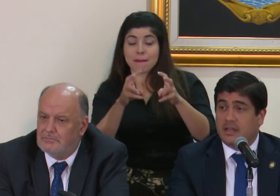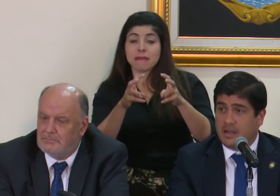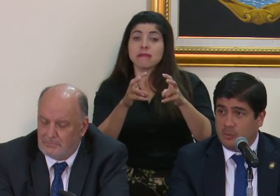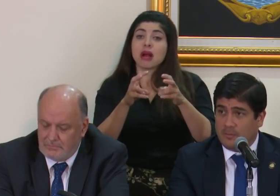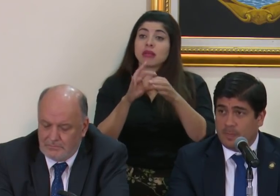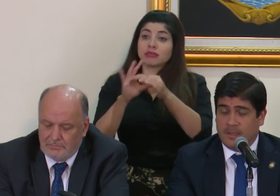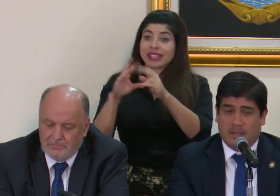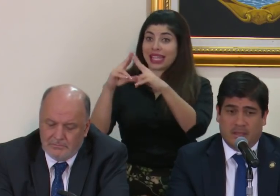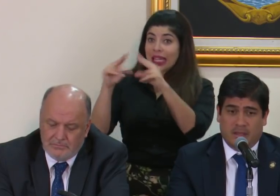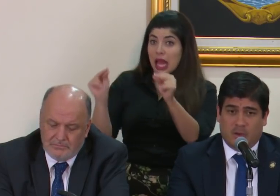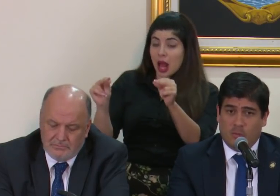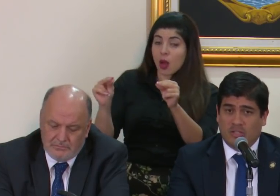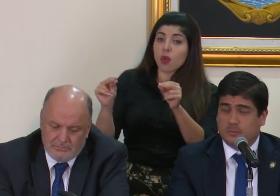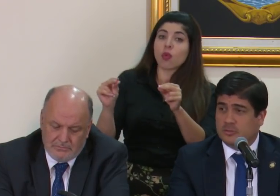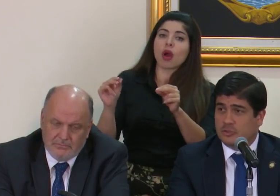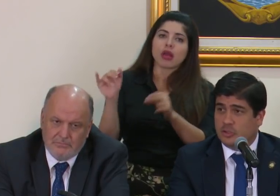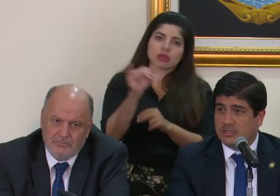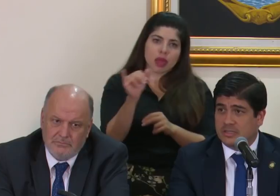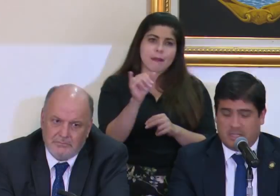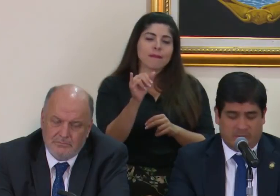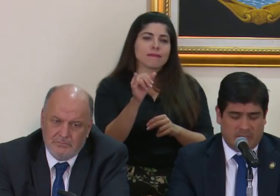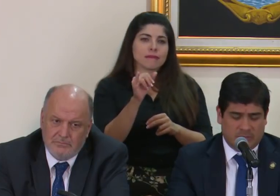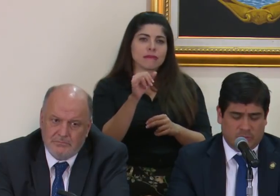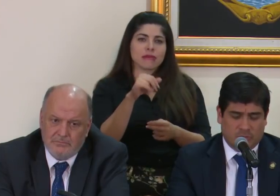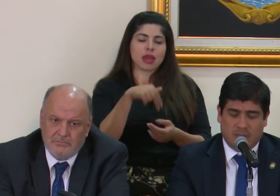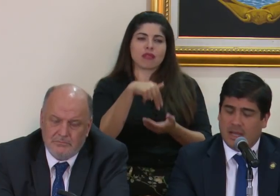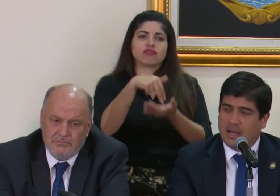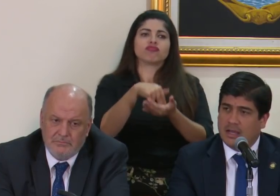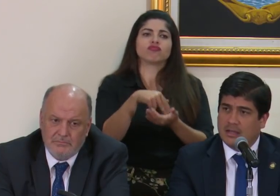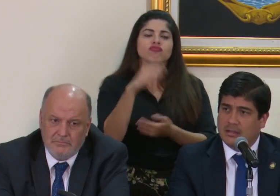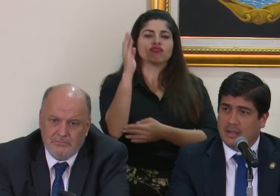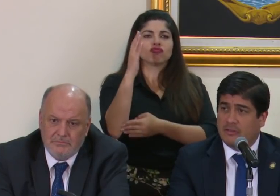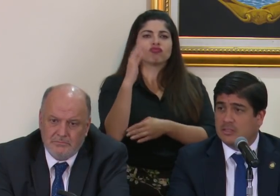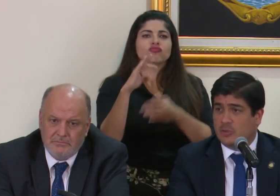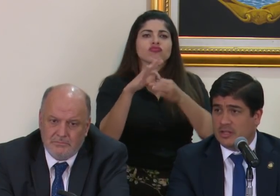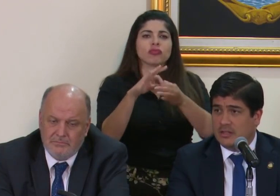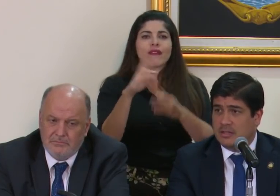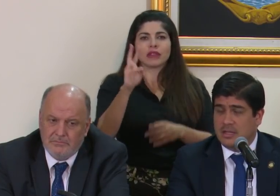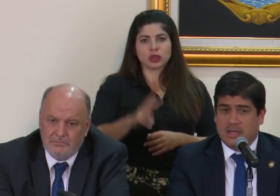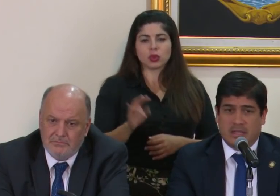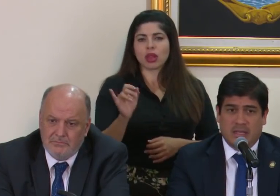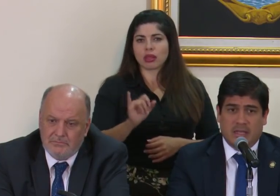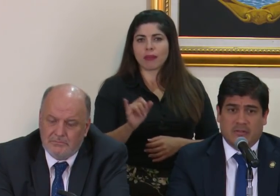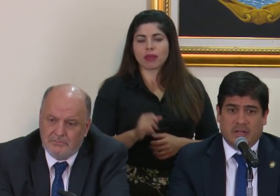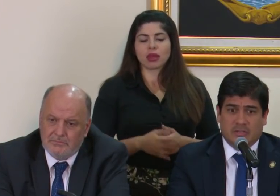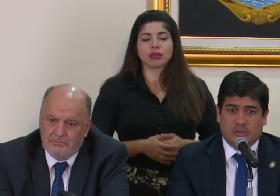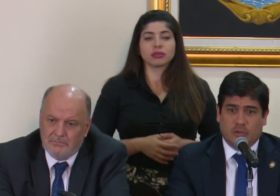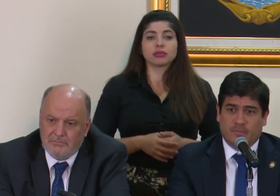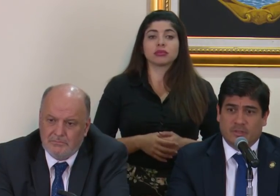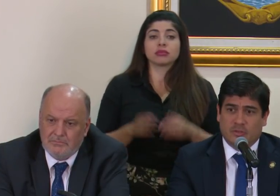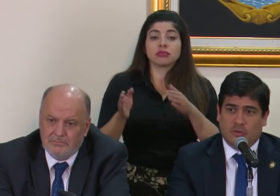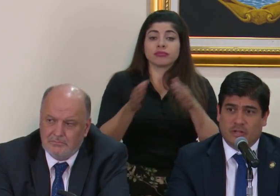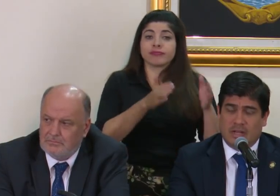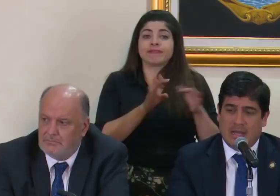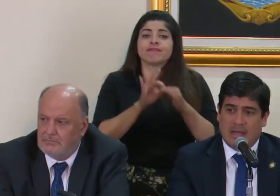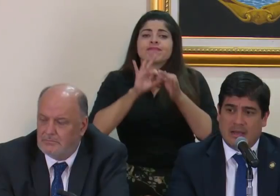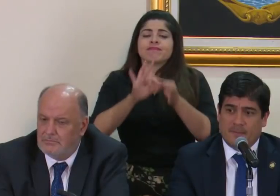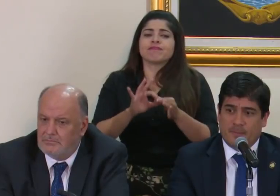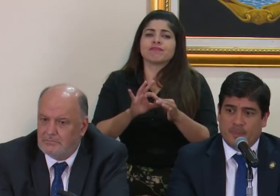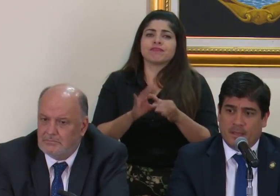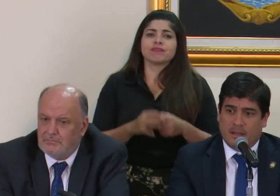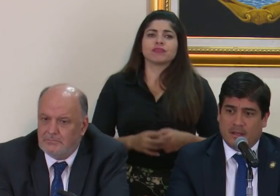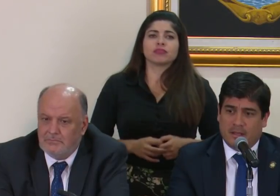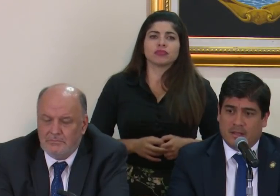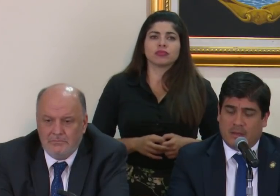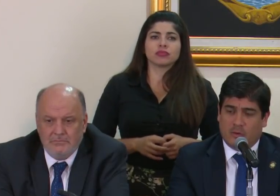de Nicaragua, como las posiciones en relación a Venezuela. Y en relación sobre la